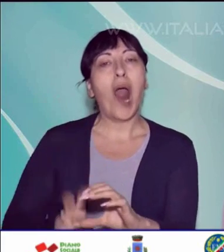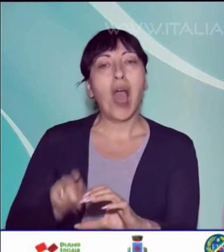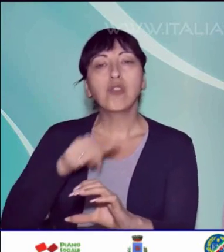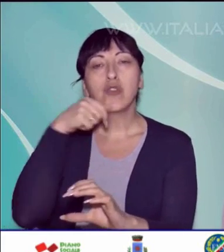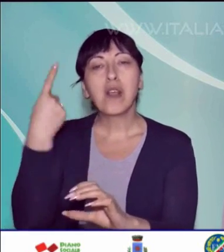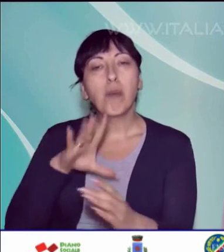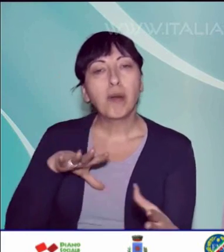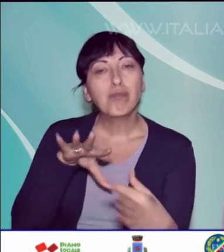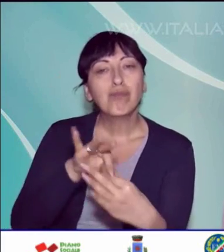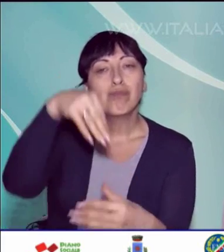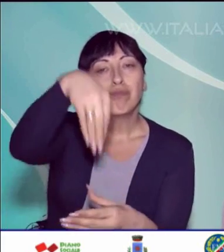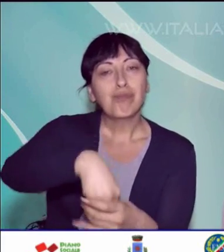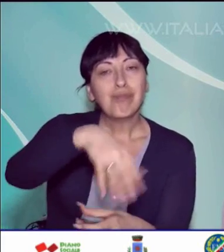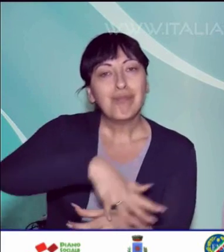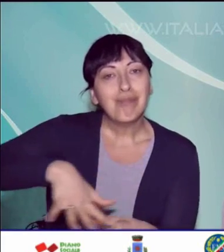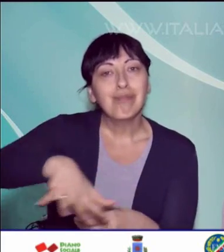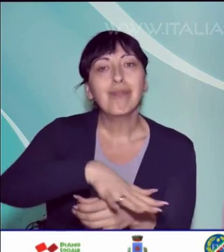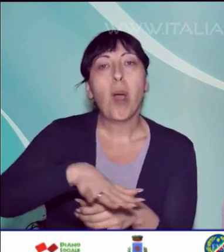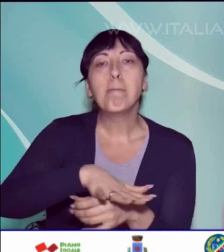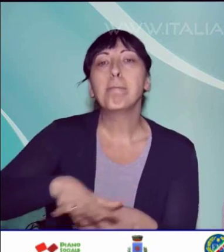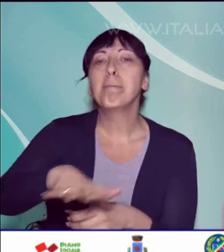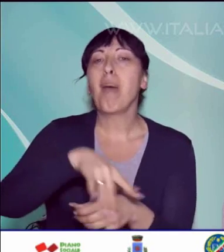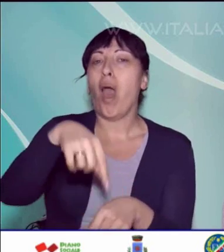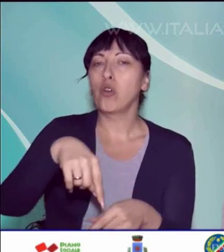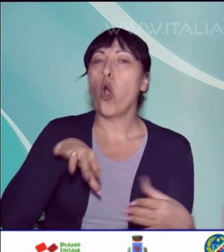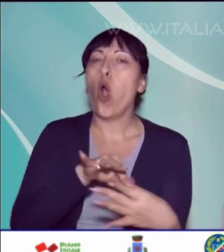collegamenti all'interno della zona Parco.